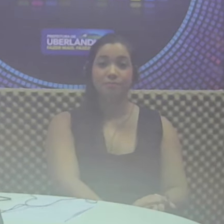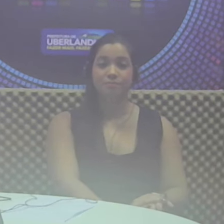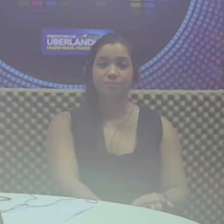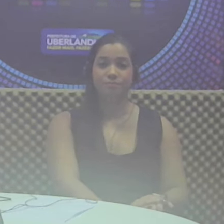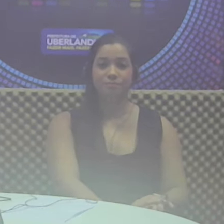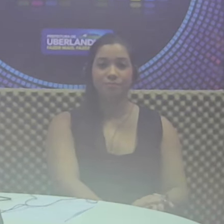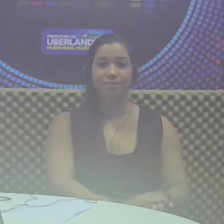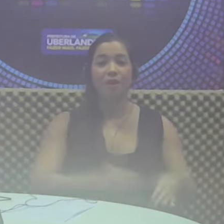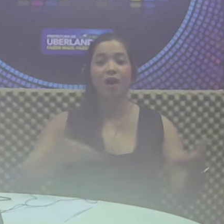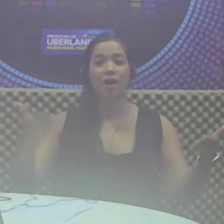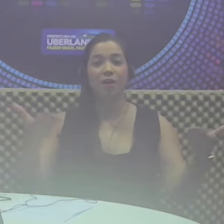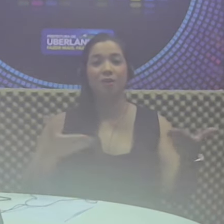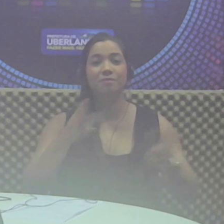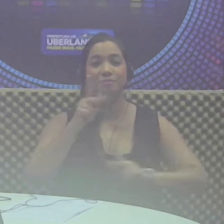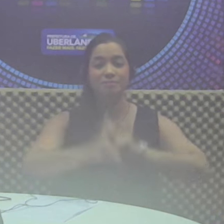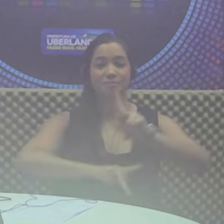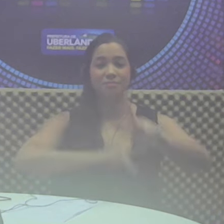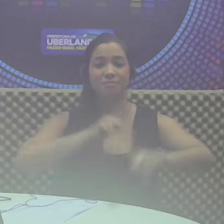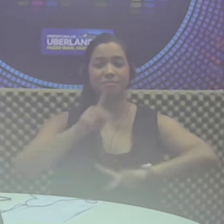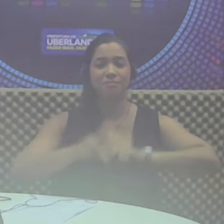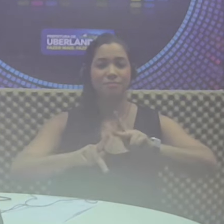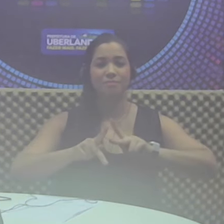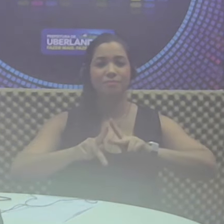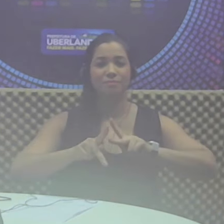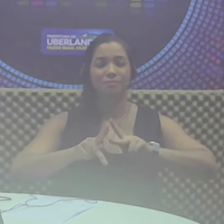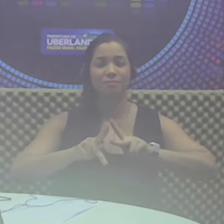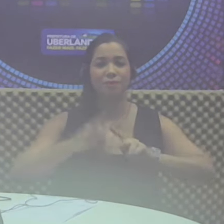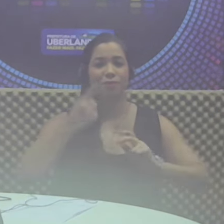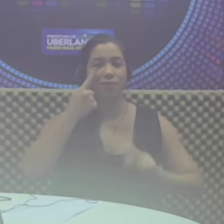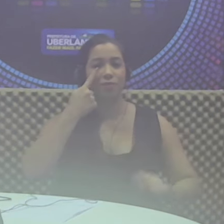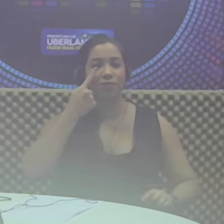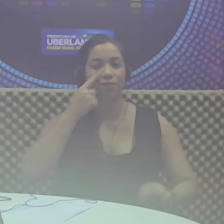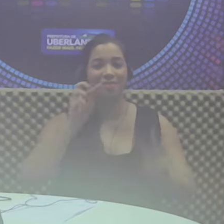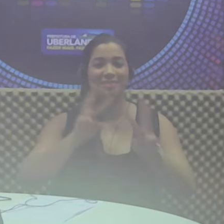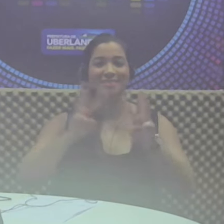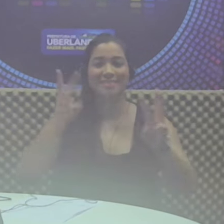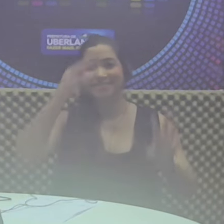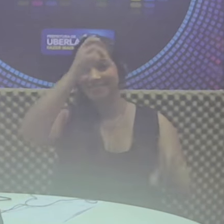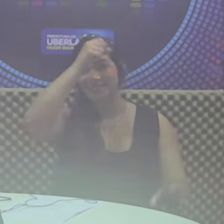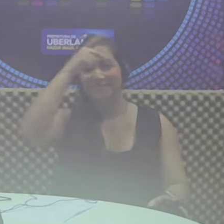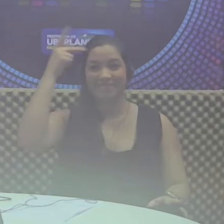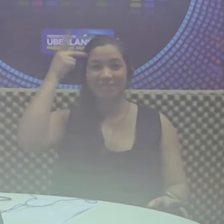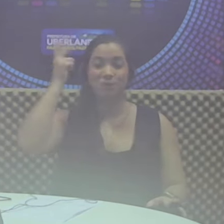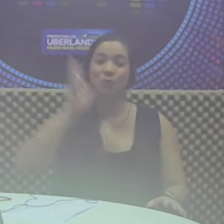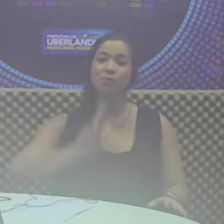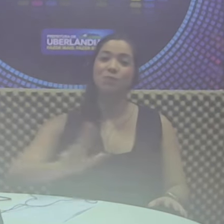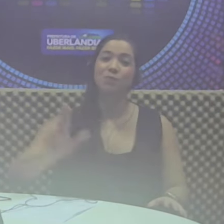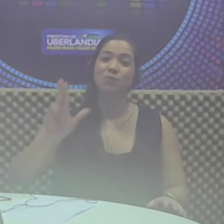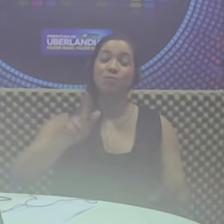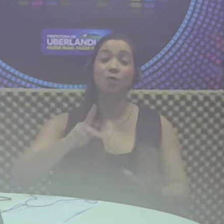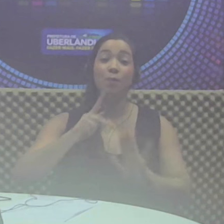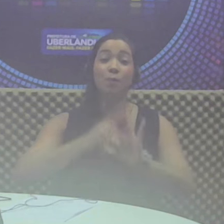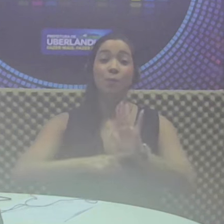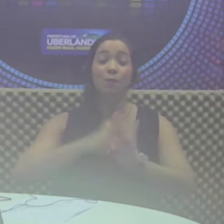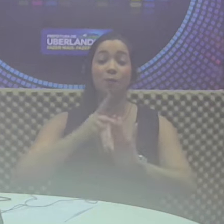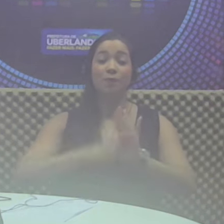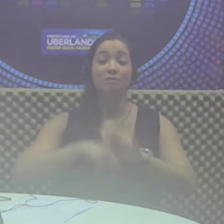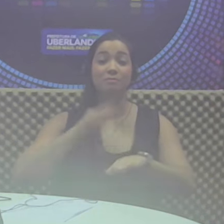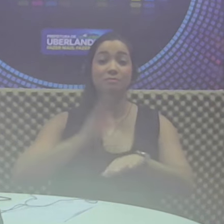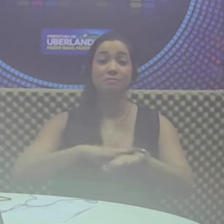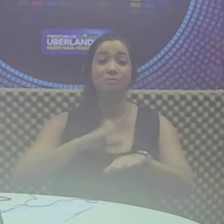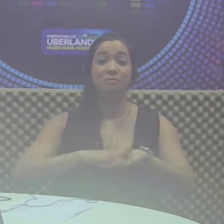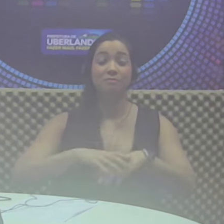Agora, população, você pode conferir no portal da Prefeitura de Uberlândia os projetos de autoria do